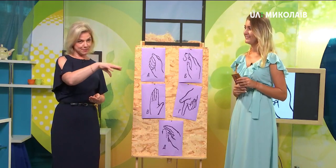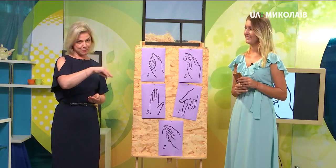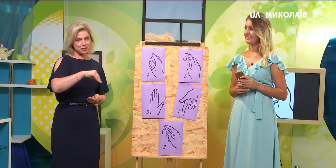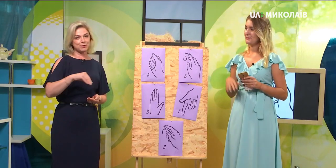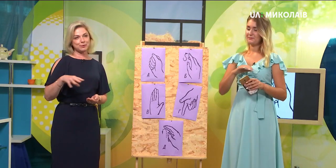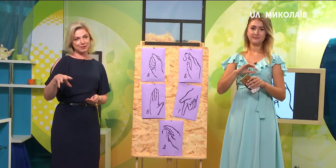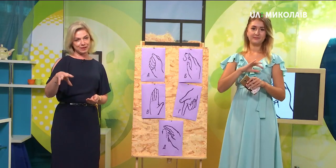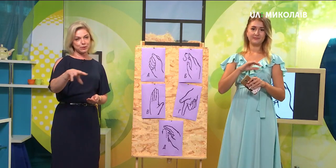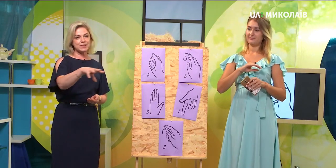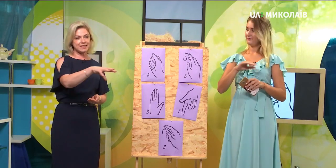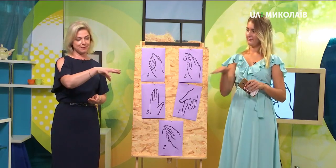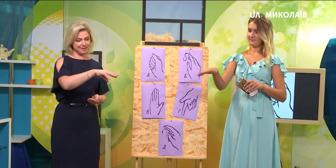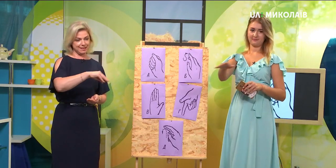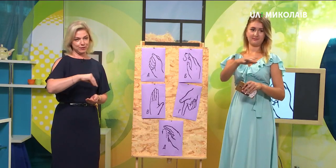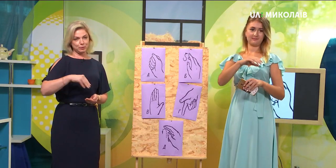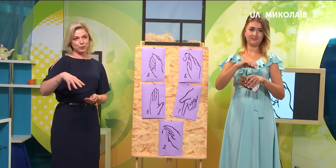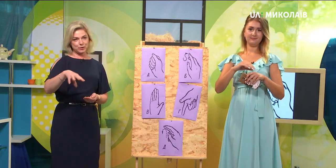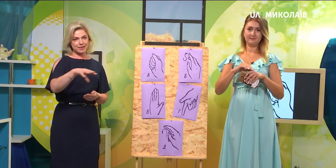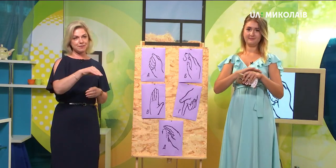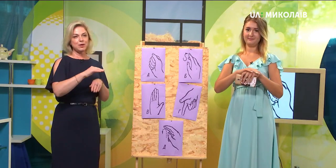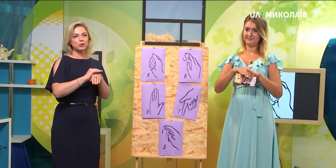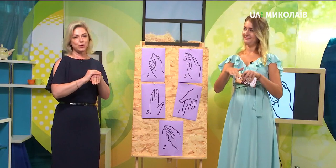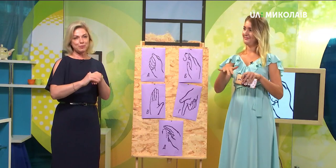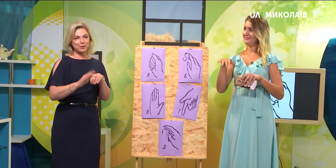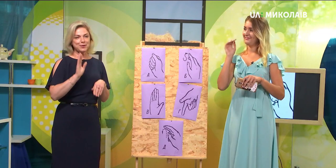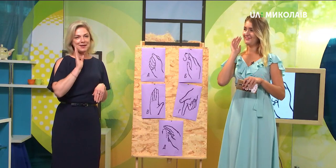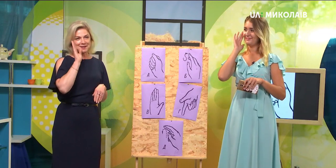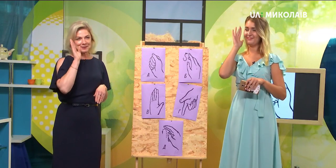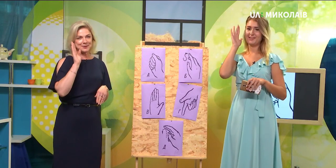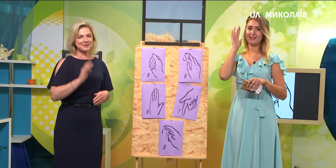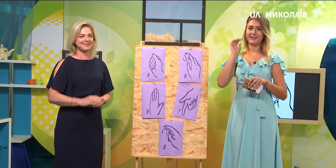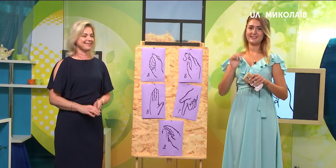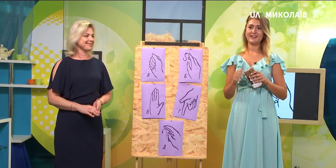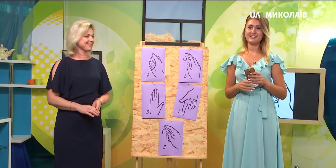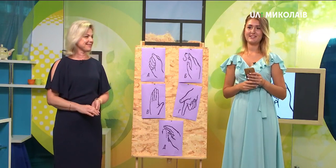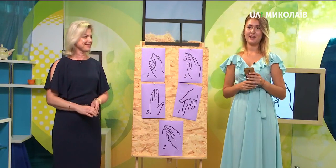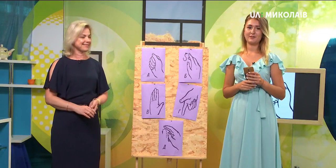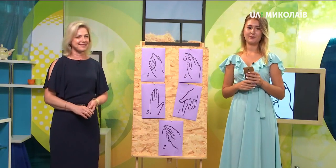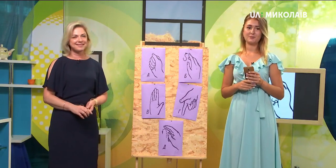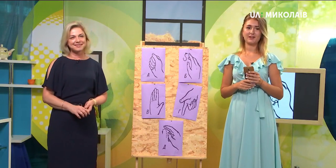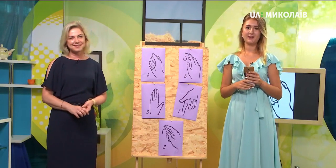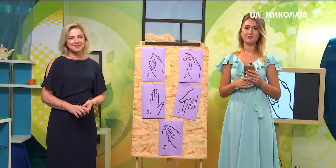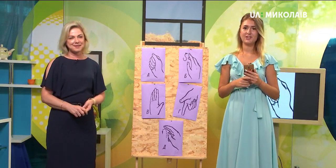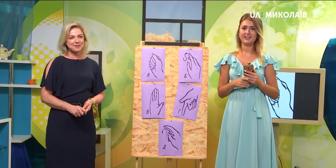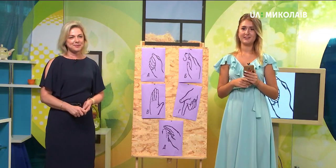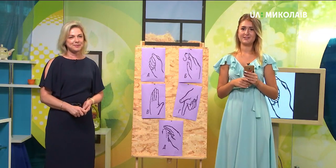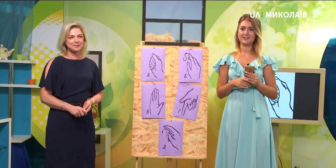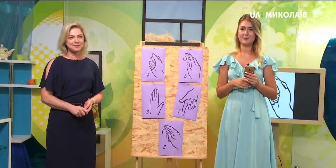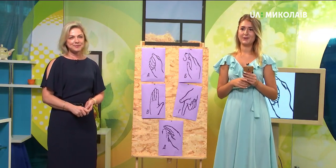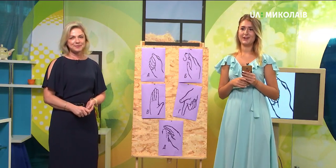можемо додати. Усім. Тобто усім доброго ранку. Так, зараз із нами також параллельно вчать вже доброго